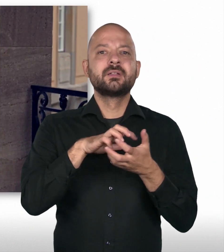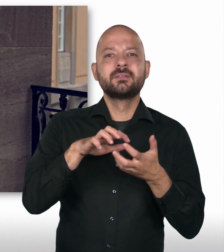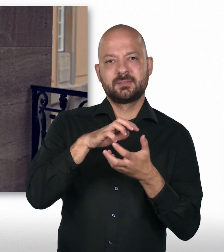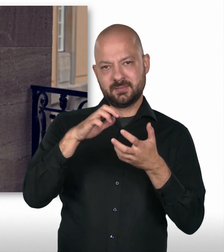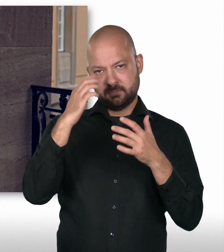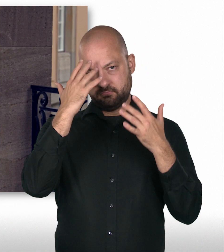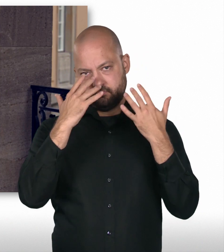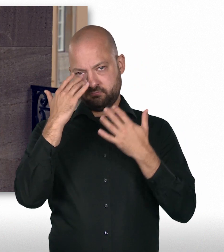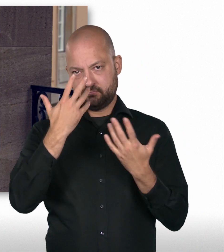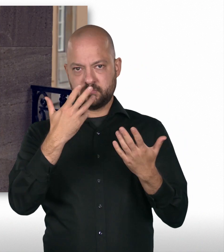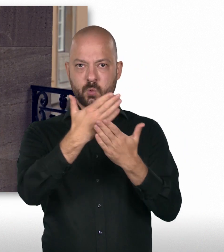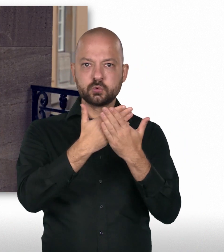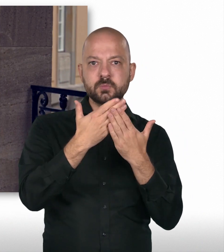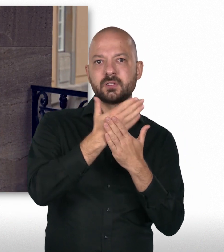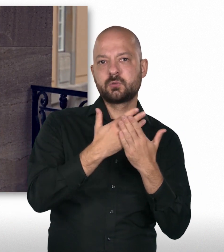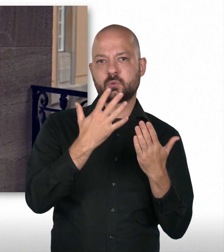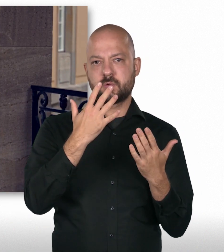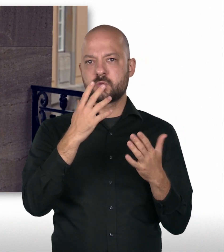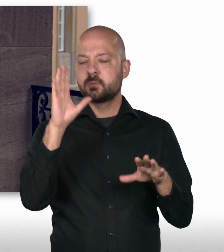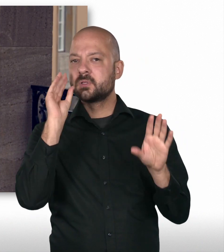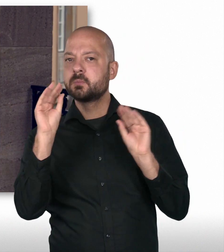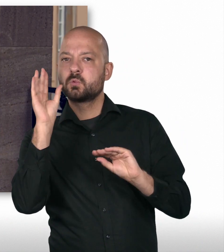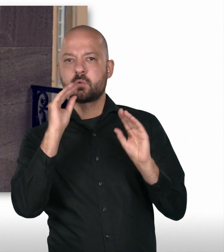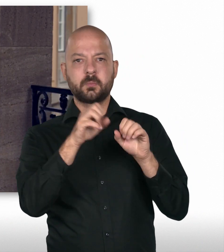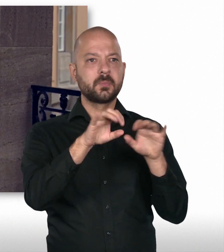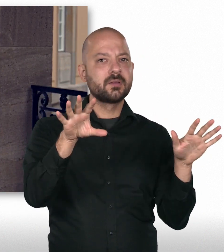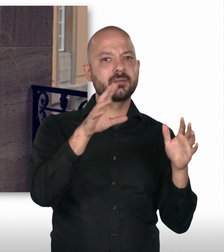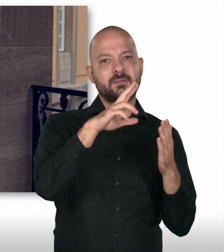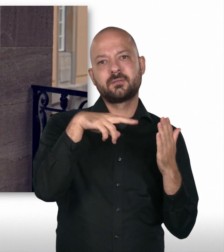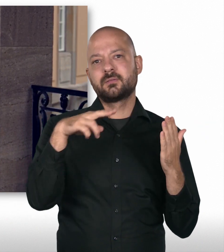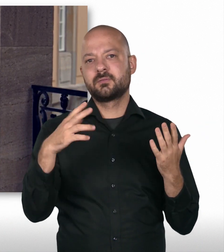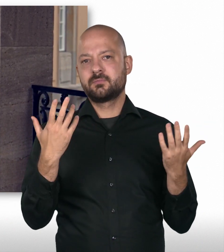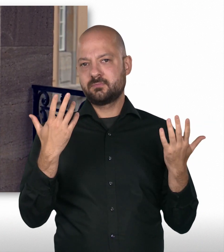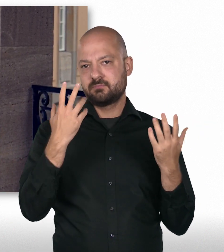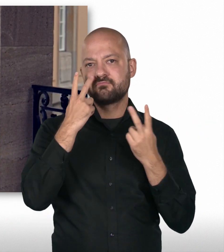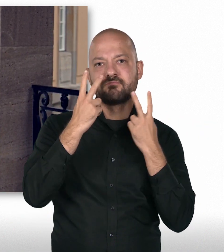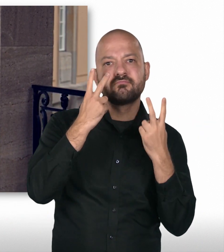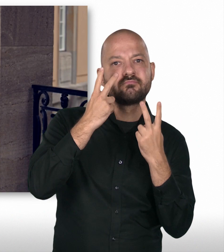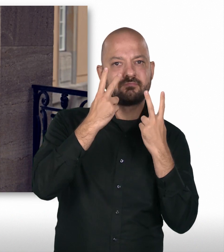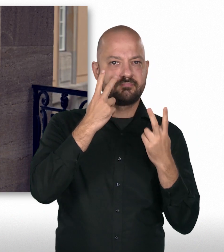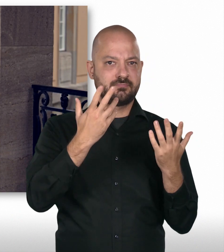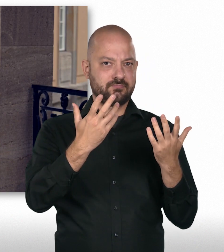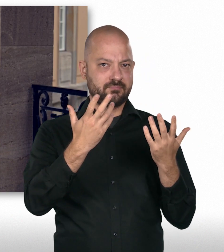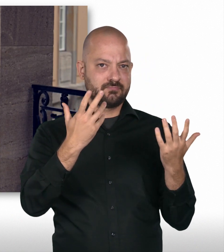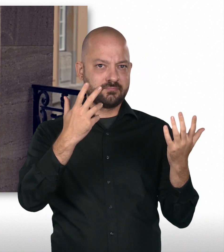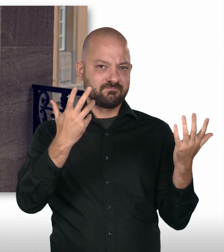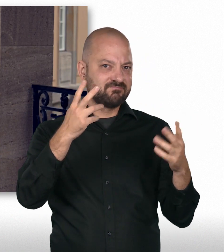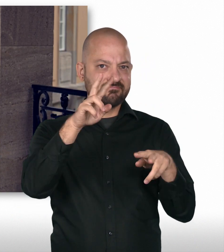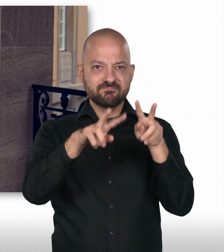denken über die verschiedenen Krisen nach, die wir jetzt während der Ausbildung und auch davor schon selber durch die Medien und so weiter miterlebt